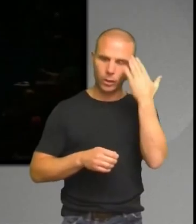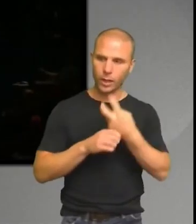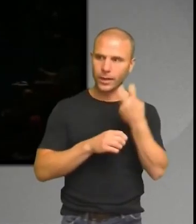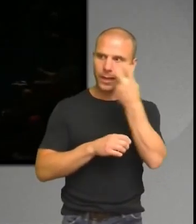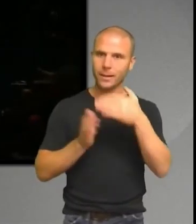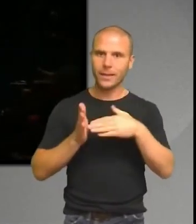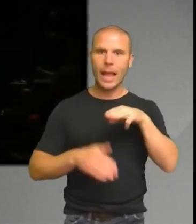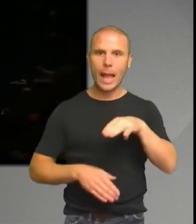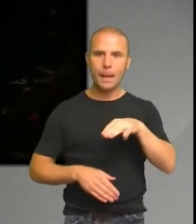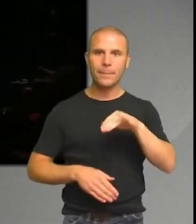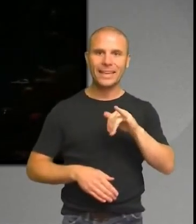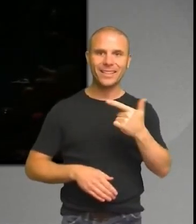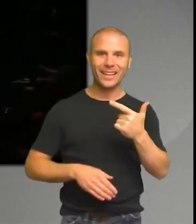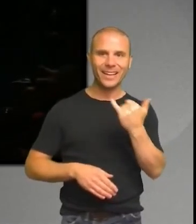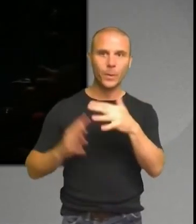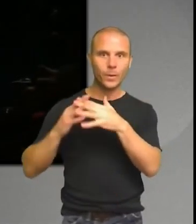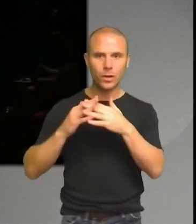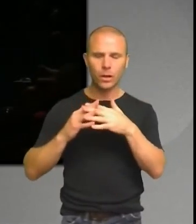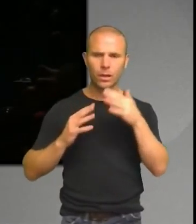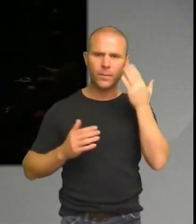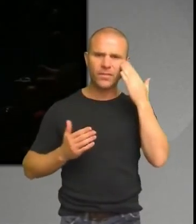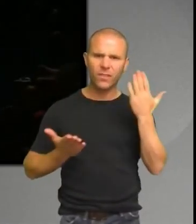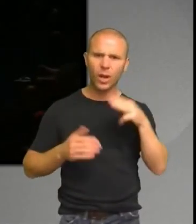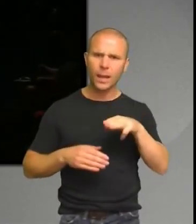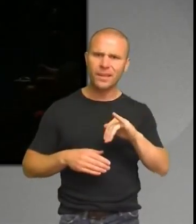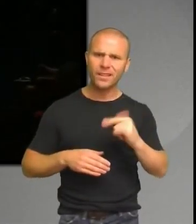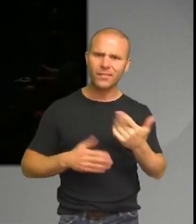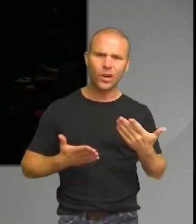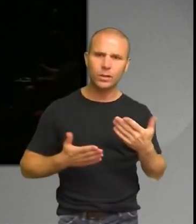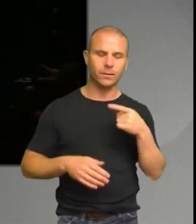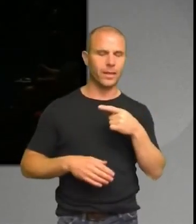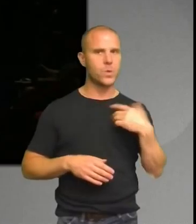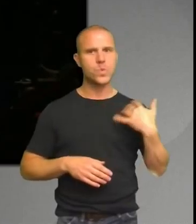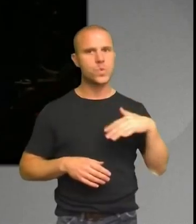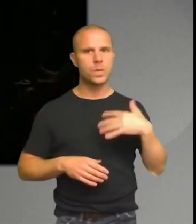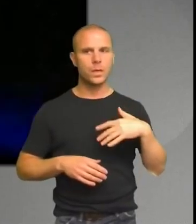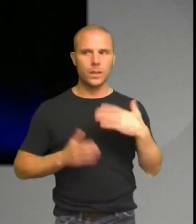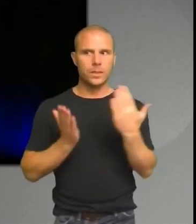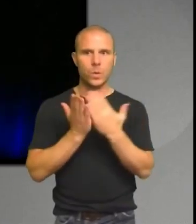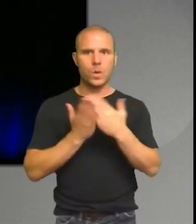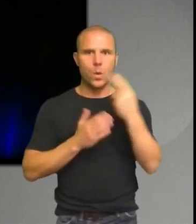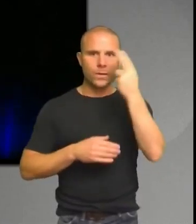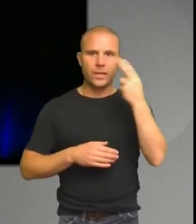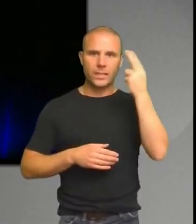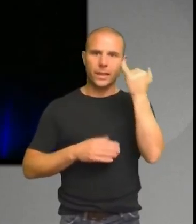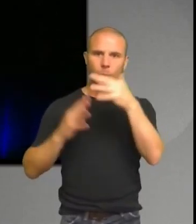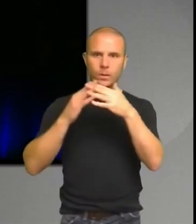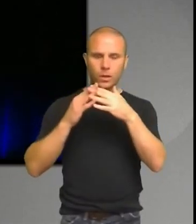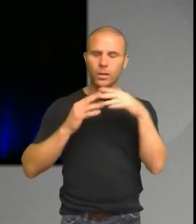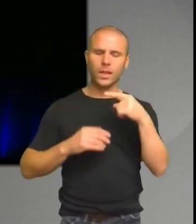Och för er som inte vet att MIT är så är det en otroligt prestigefylld och väl ansedd universitet. Faktiskt den mest prestigefyllda i hela världen